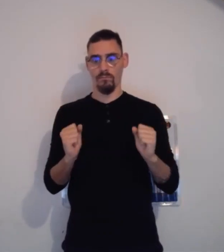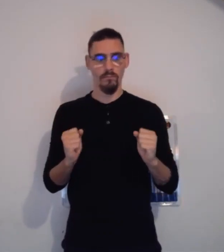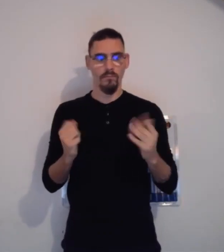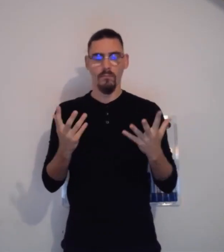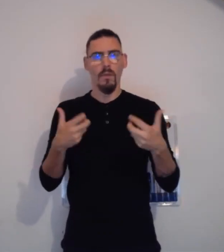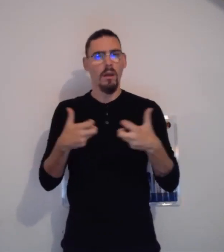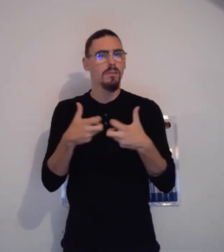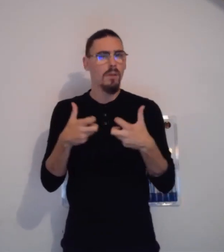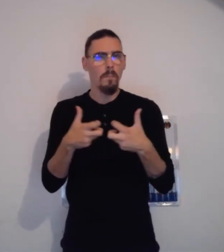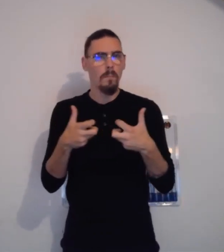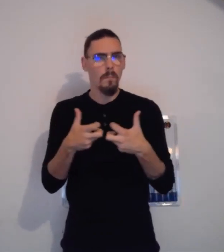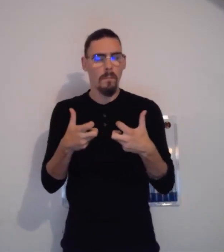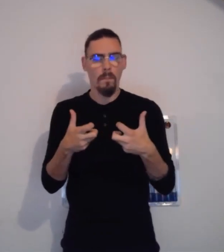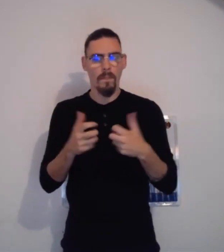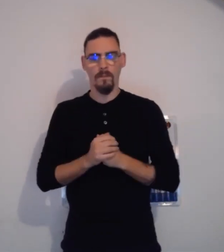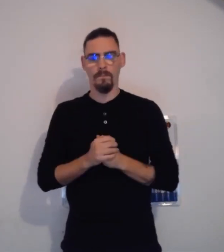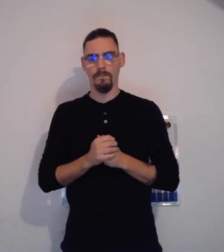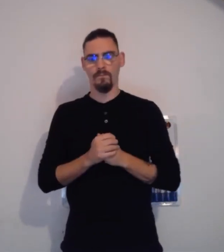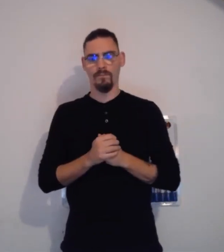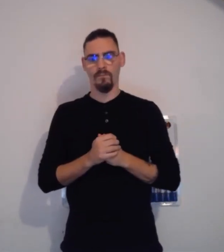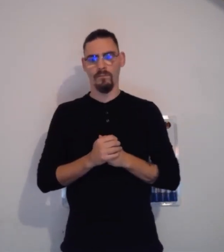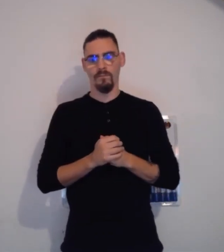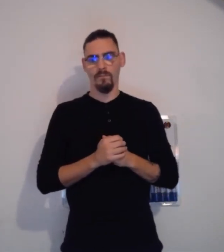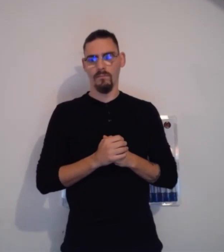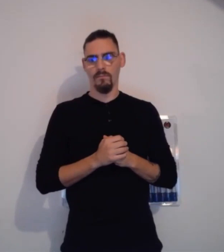je peux utiliser mes deux mains. Je vais vous donner un exemple.